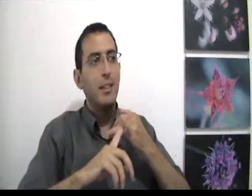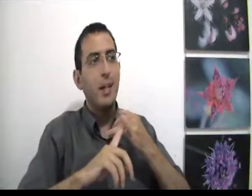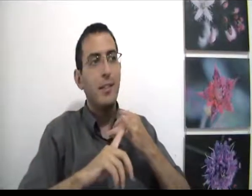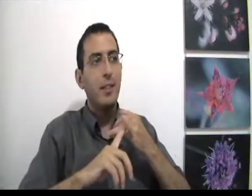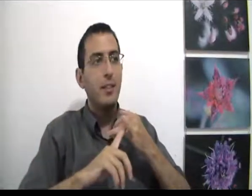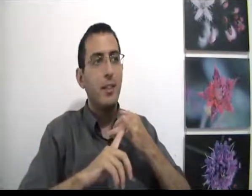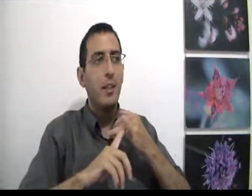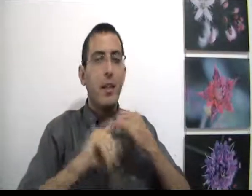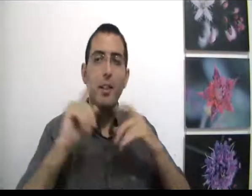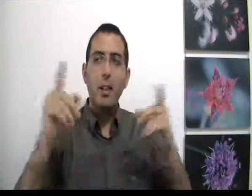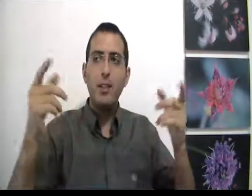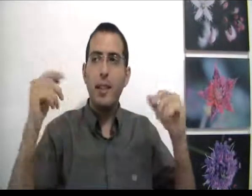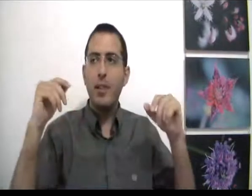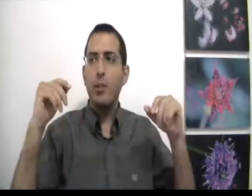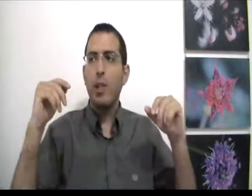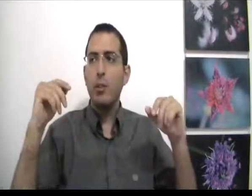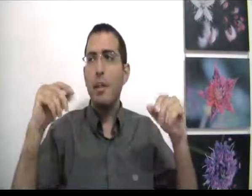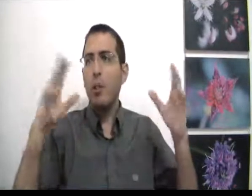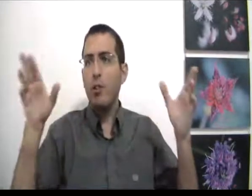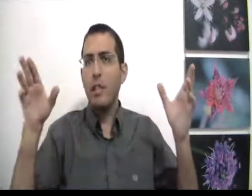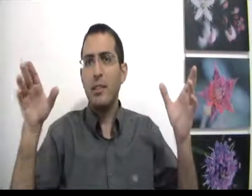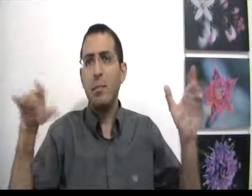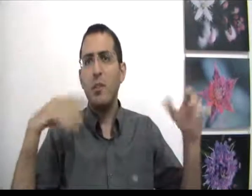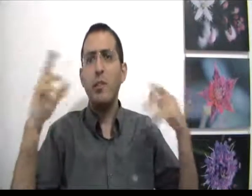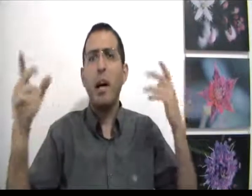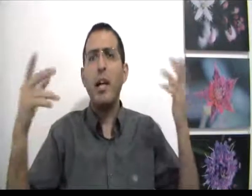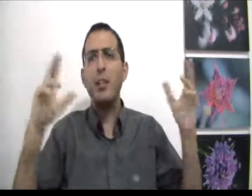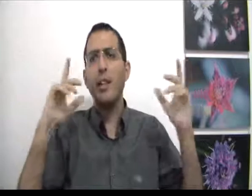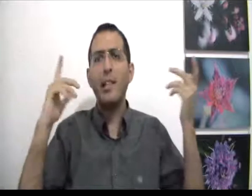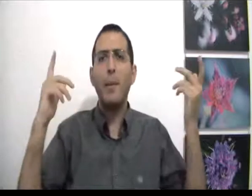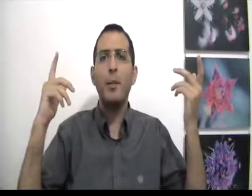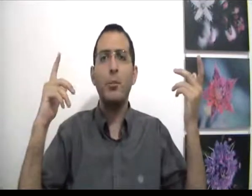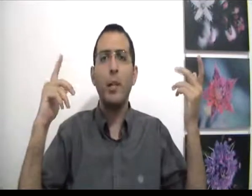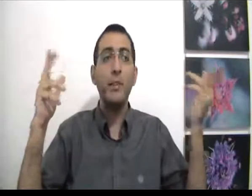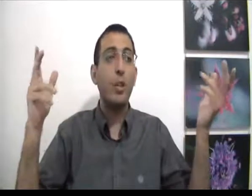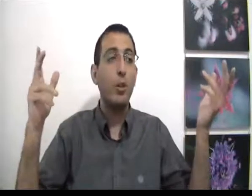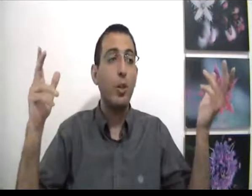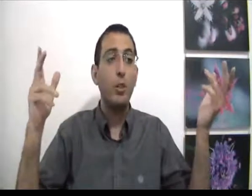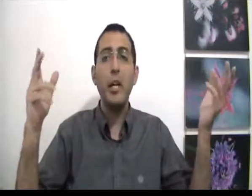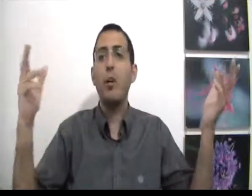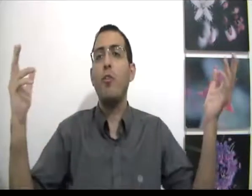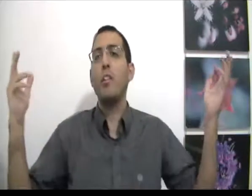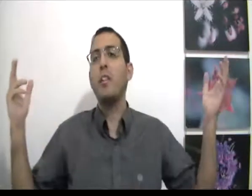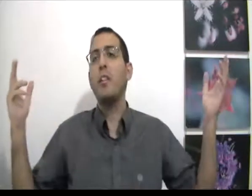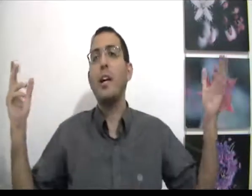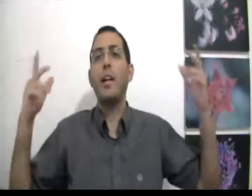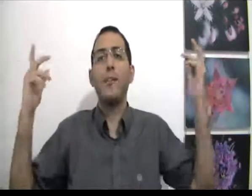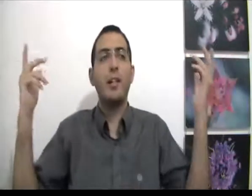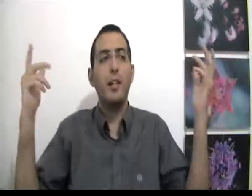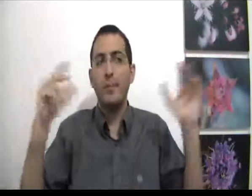הדבר הזה והזה ואתה לא תשיג את האושב, זאת אומרת, יכול להיות שתעשה בסוף יתברר לך שאתה היית במשהו. איך זה יכול להיות? איך יכול להיות שאתאת היתי? הרי ככה וככה.